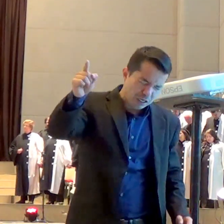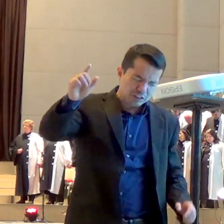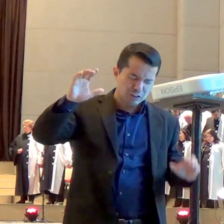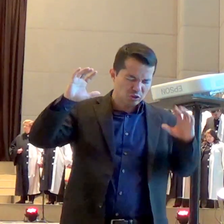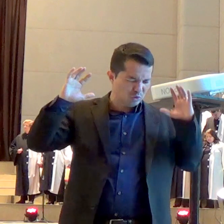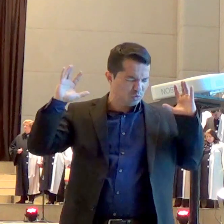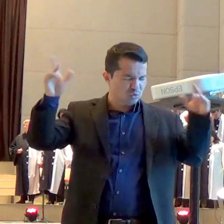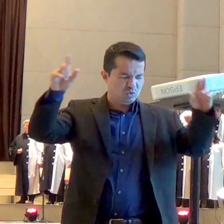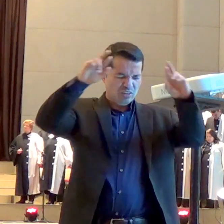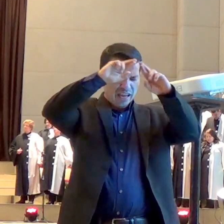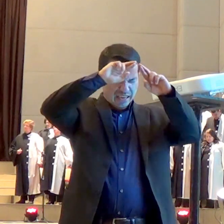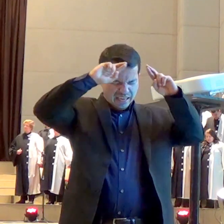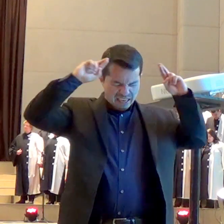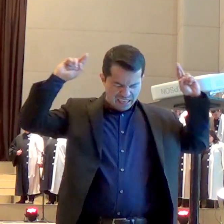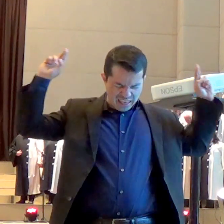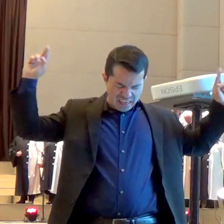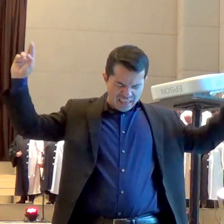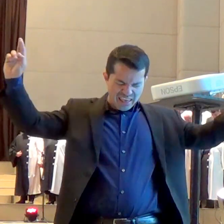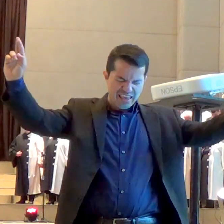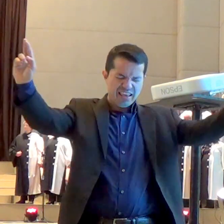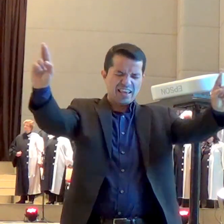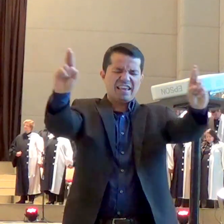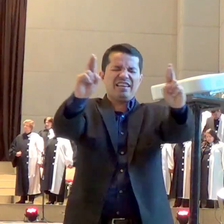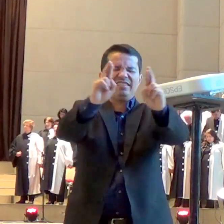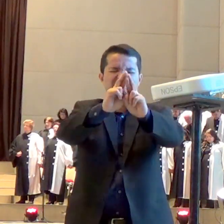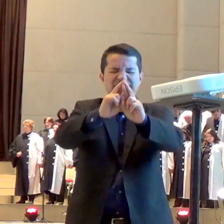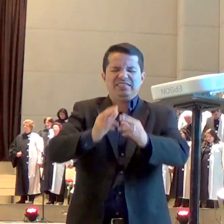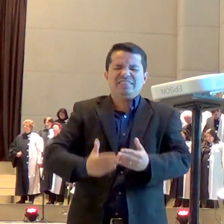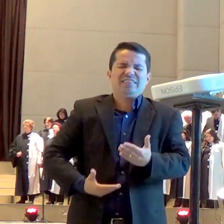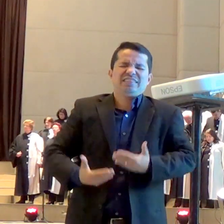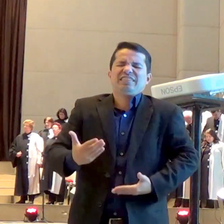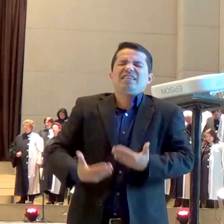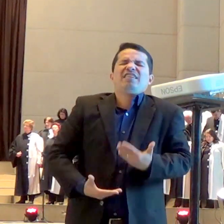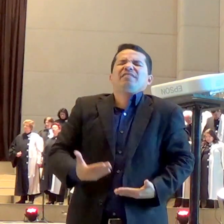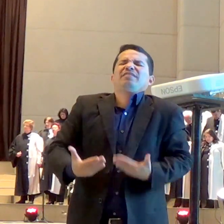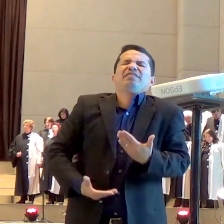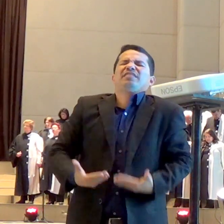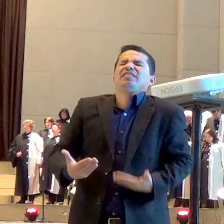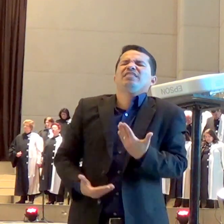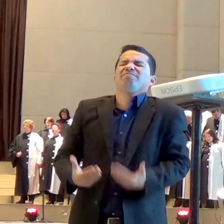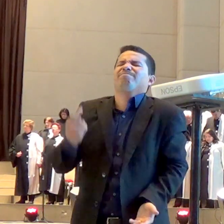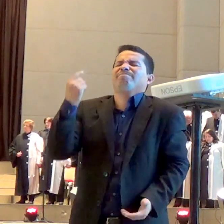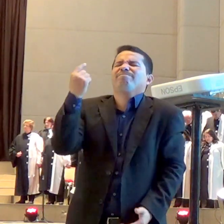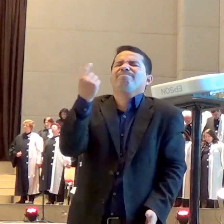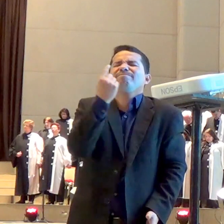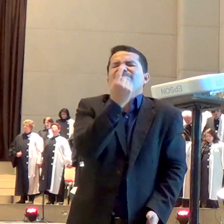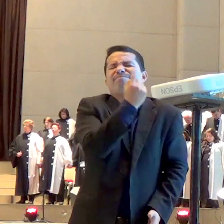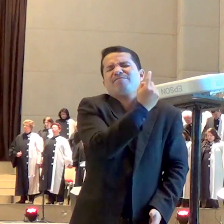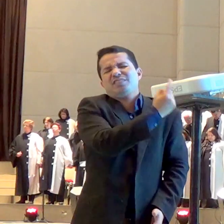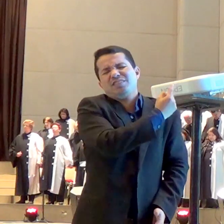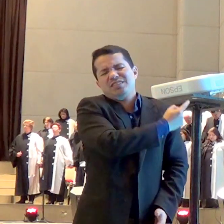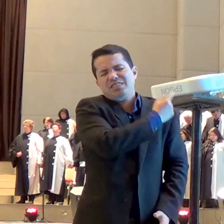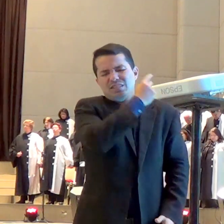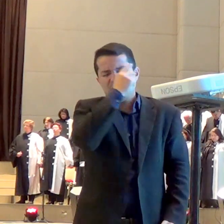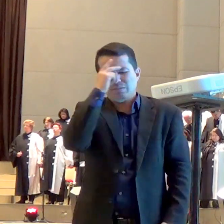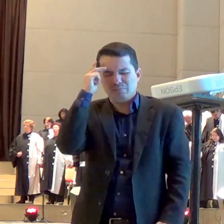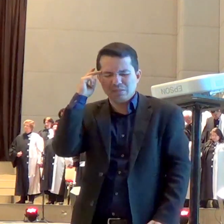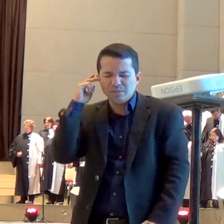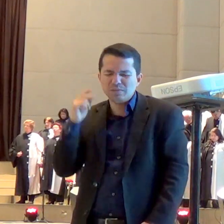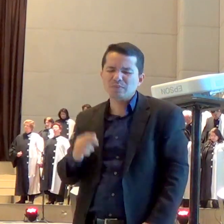inclusive os teus anjos a serviço da tua graça nas